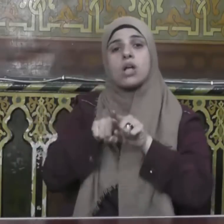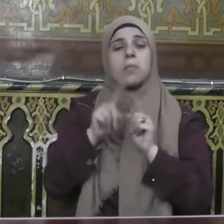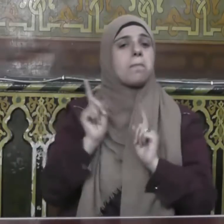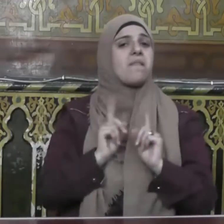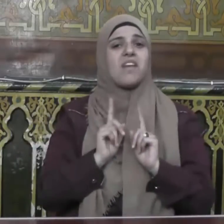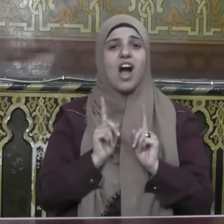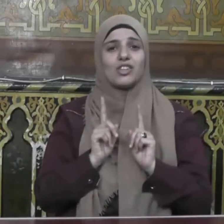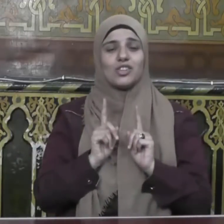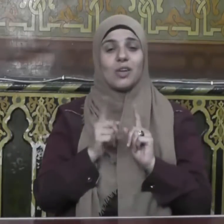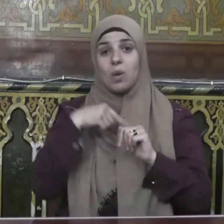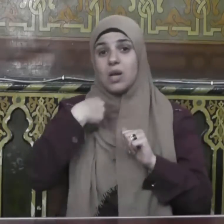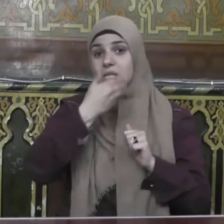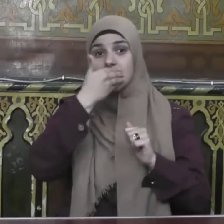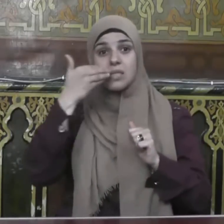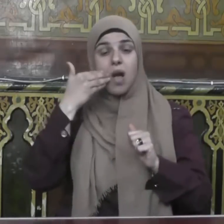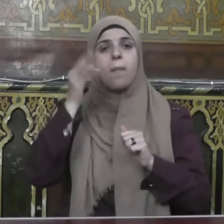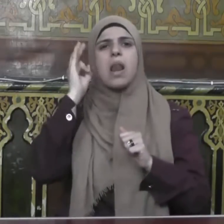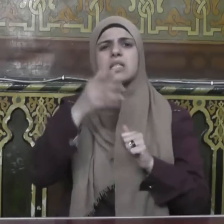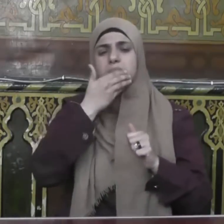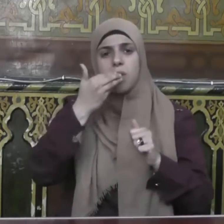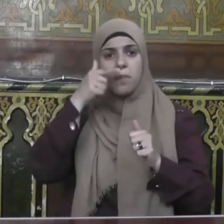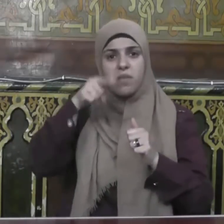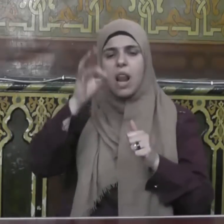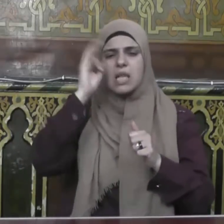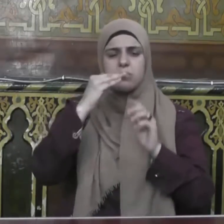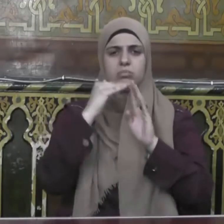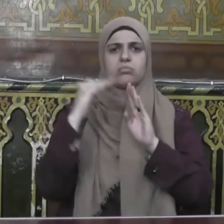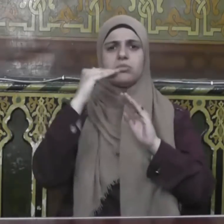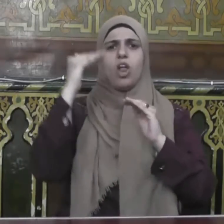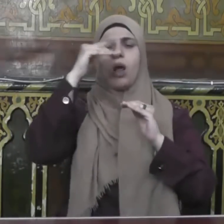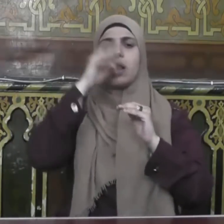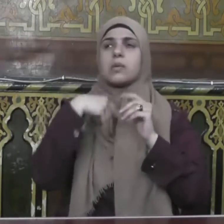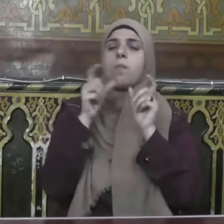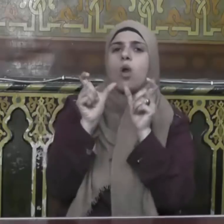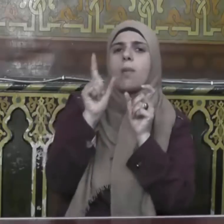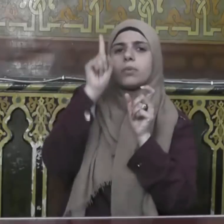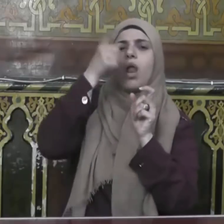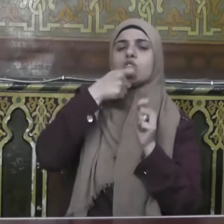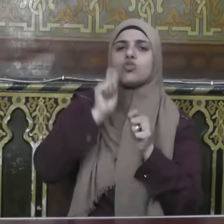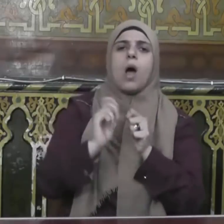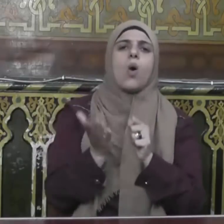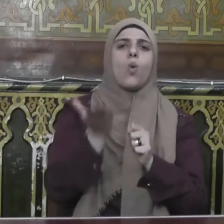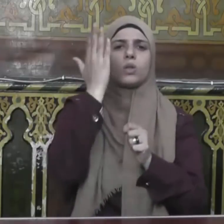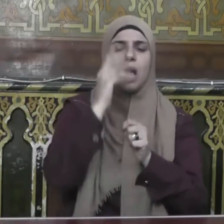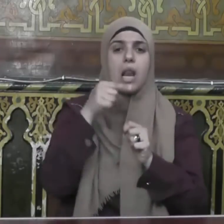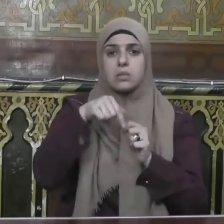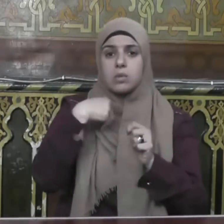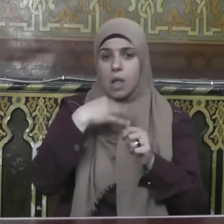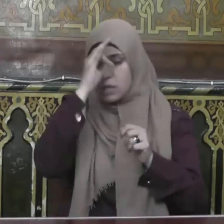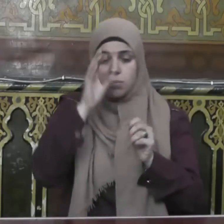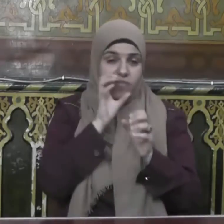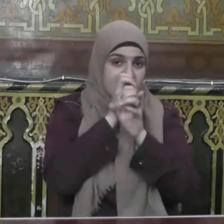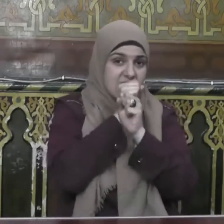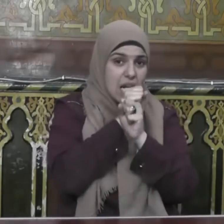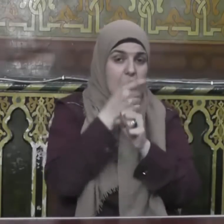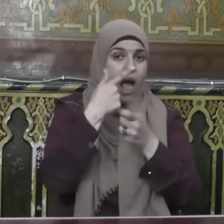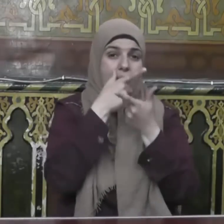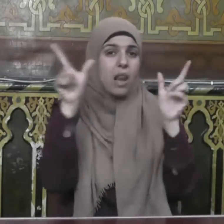فالصيام قائم على أعلى درجات مراقبة الله عز وجل في السر قبل العلن فهو سر